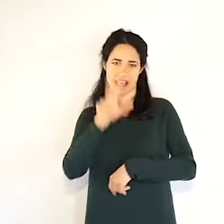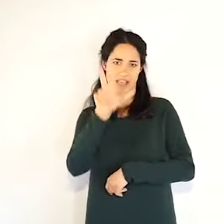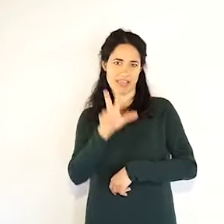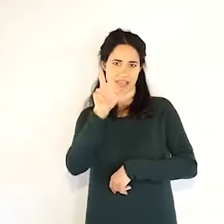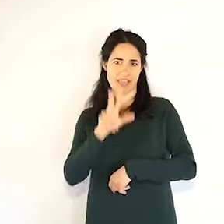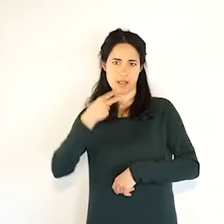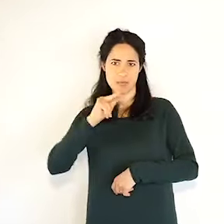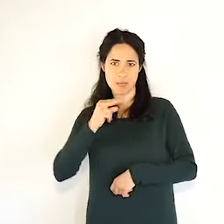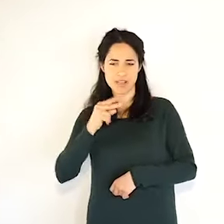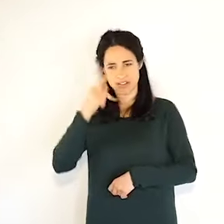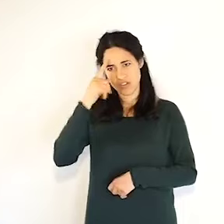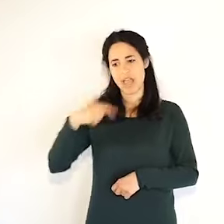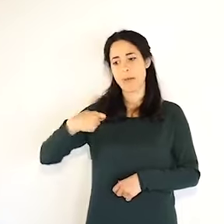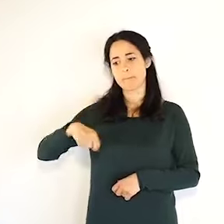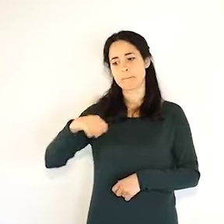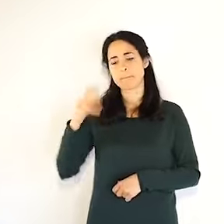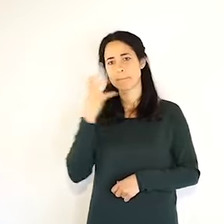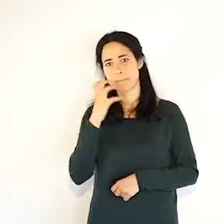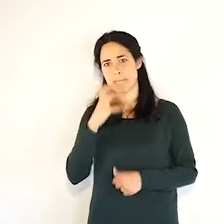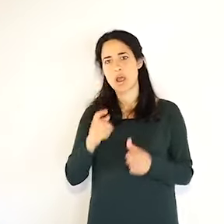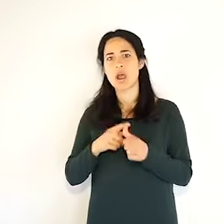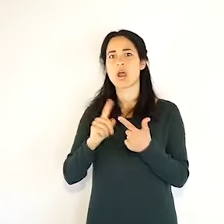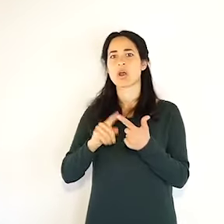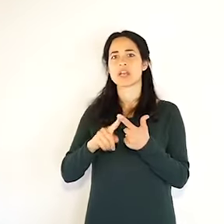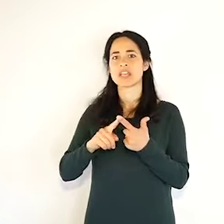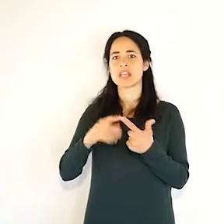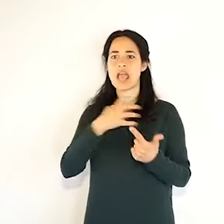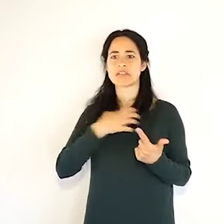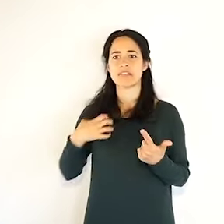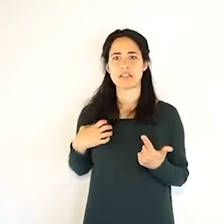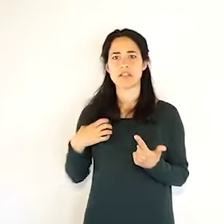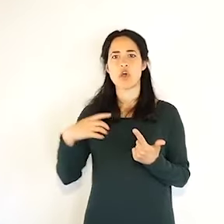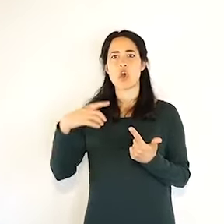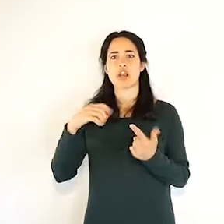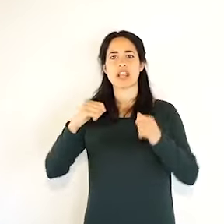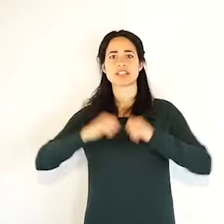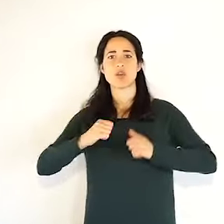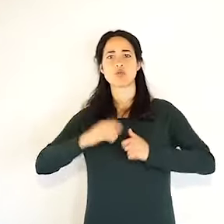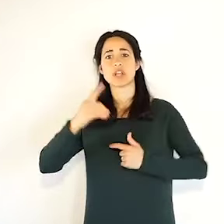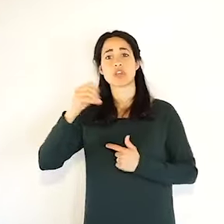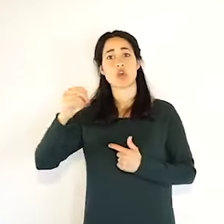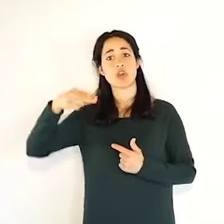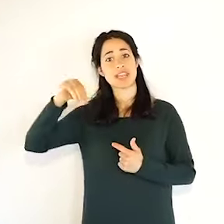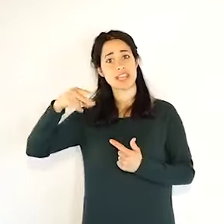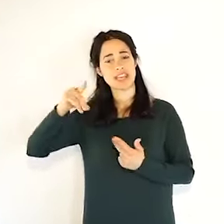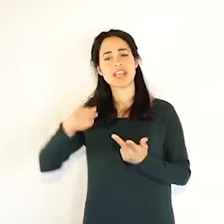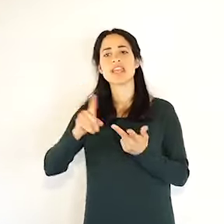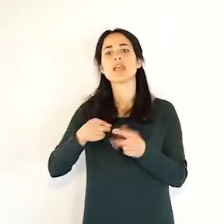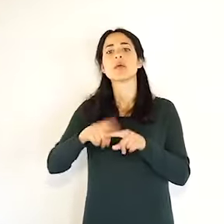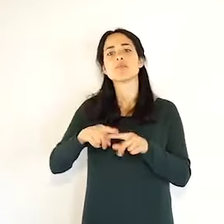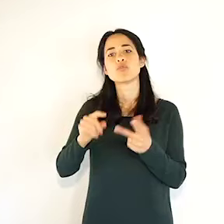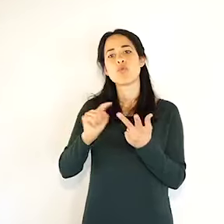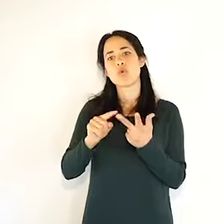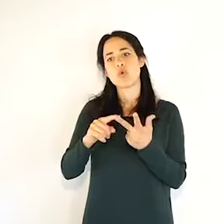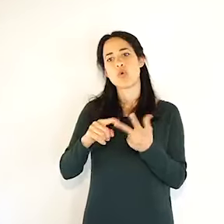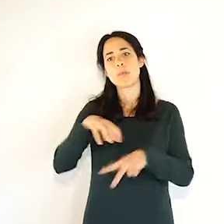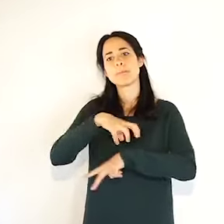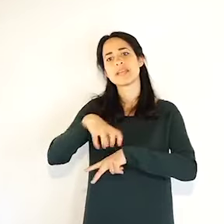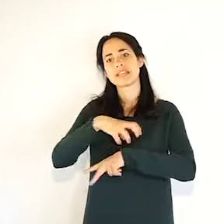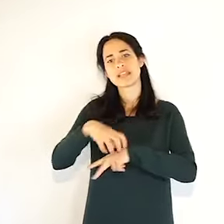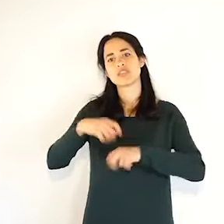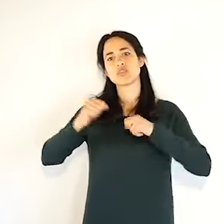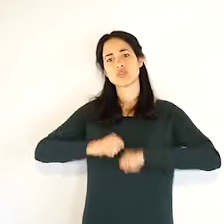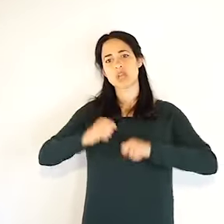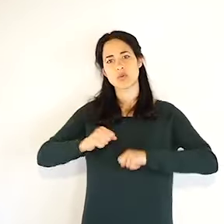Lab nazionale, insomma un intervento che servirà, io mi auguro non servirà